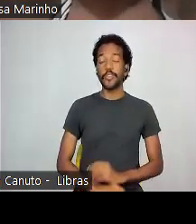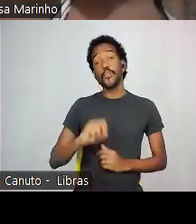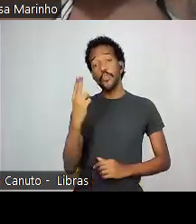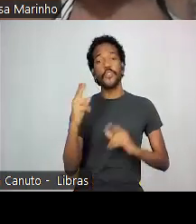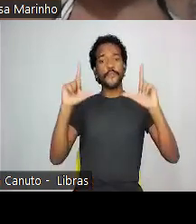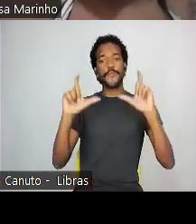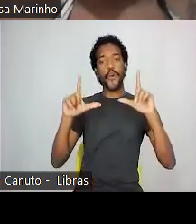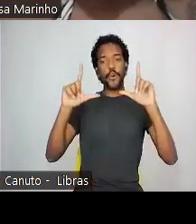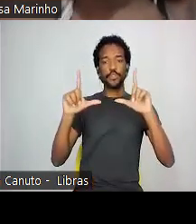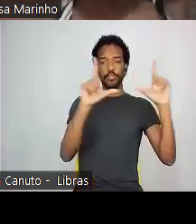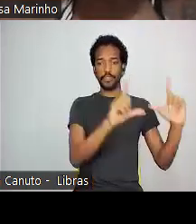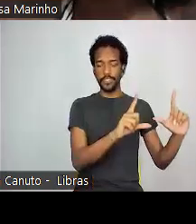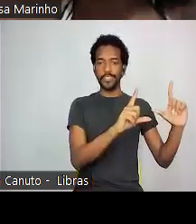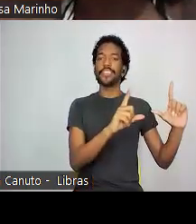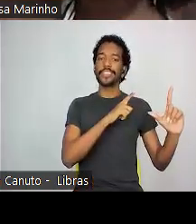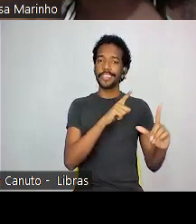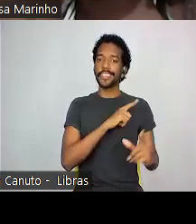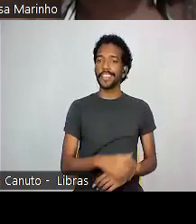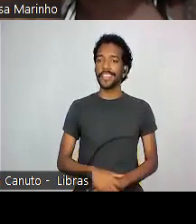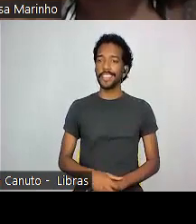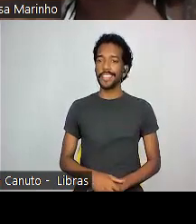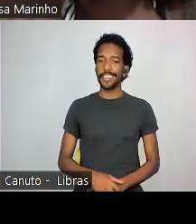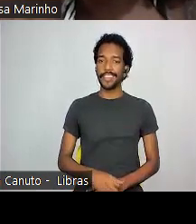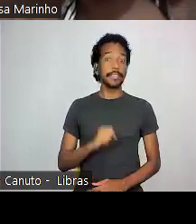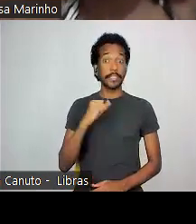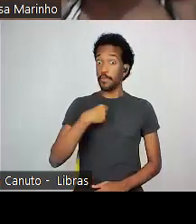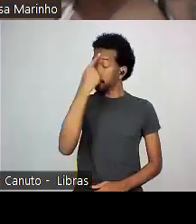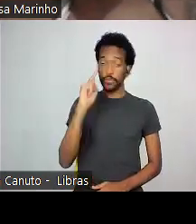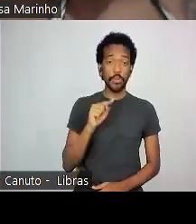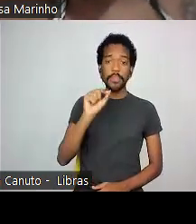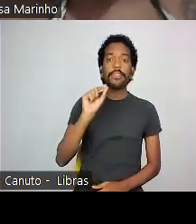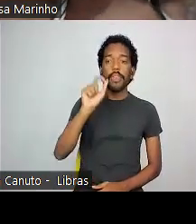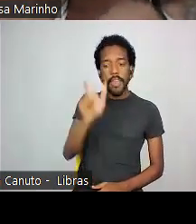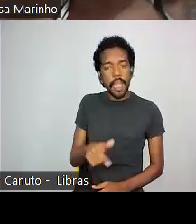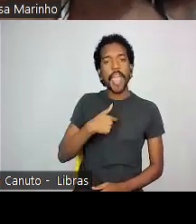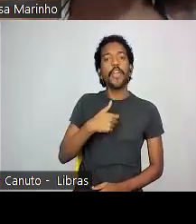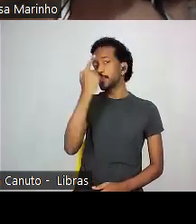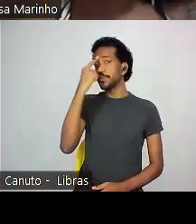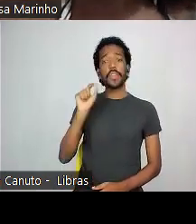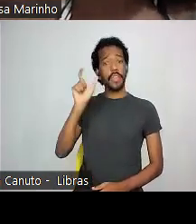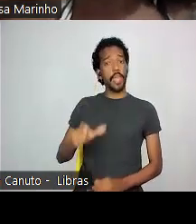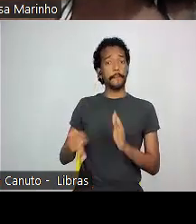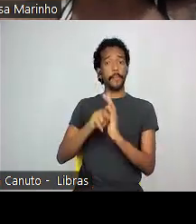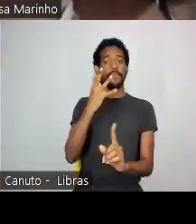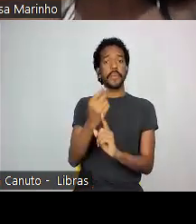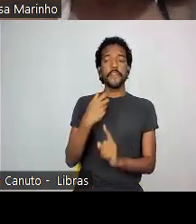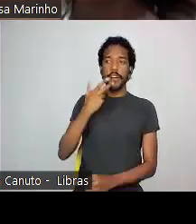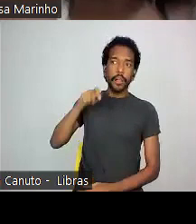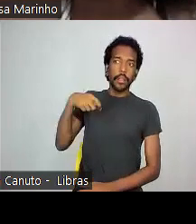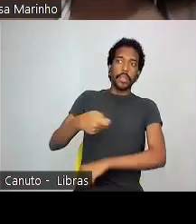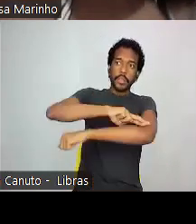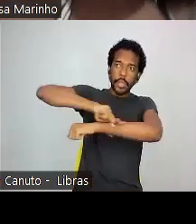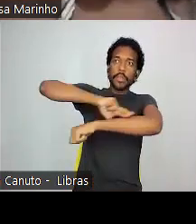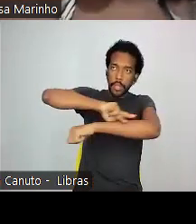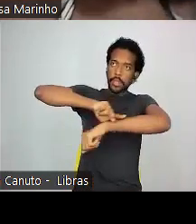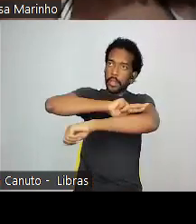que é uma instalação aqui do lado esquerdo. Se eu não souber quem é um artista, eu não sei quem é um artista africano, então não precisa ter a racialidade toda hora,